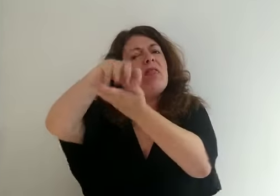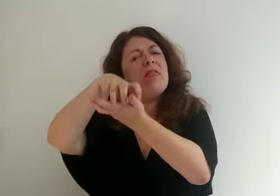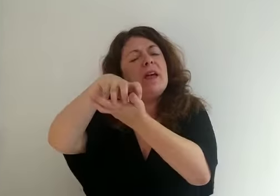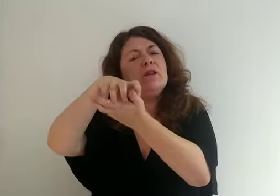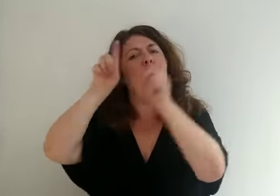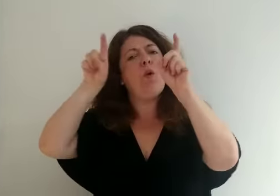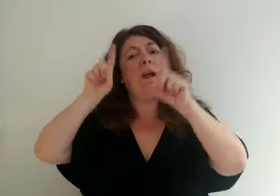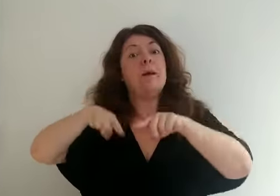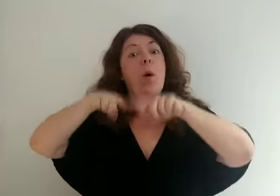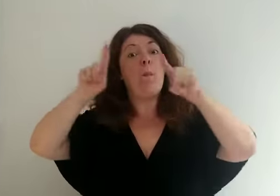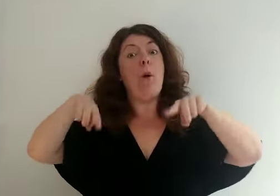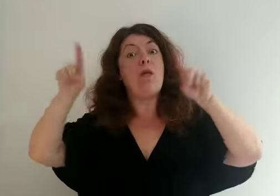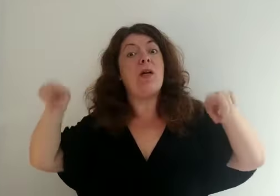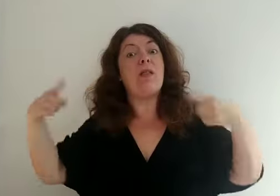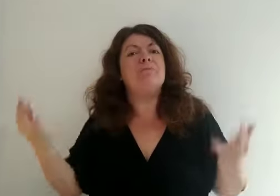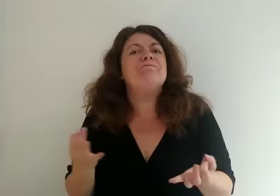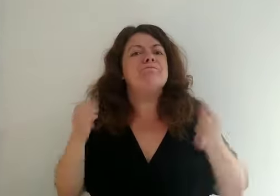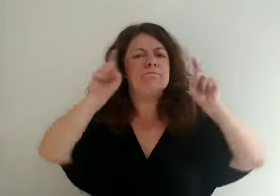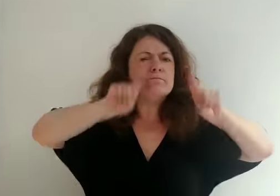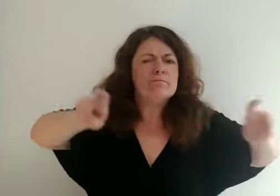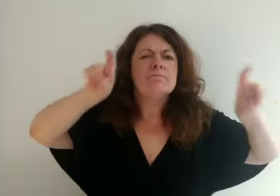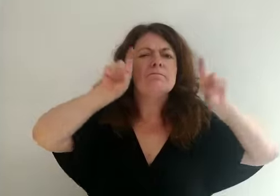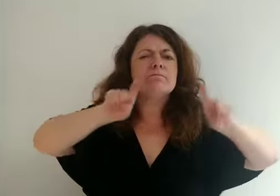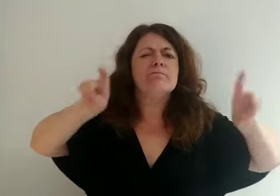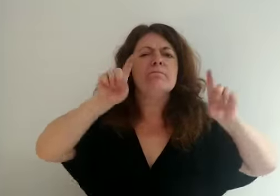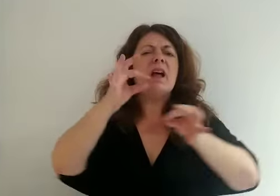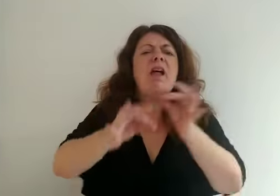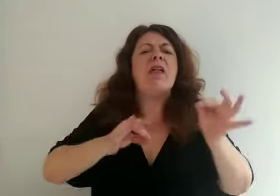León, impartiendo el ciclo de mediación comunicativa.